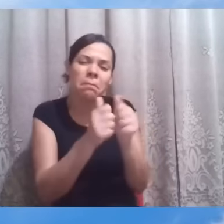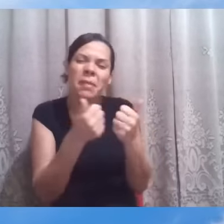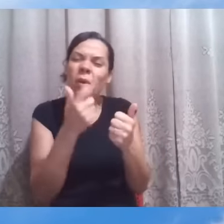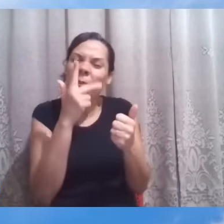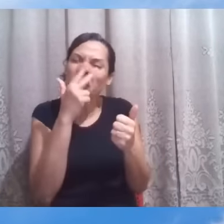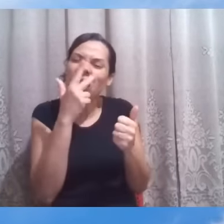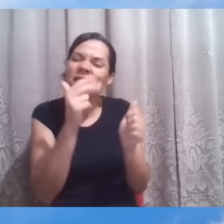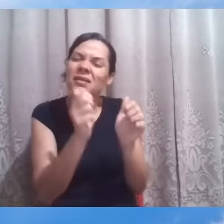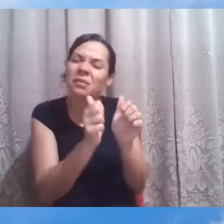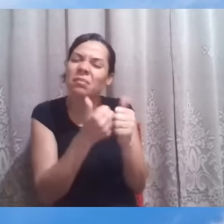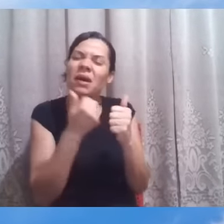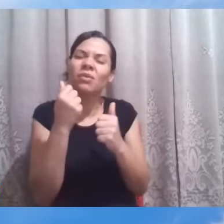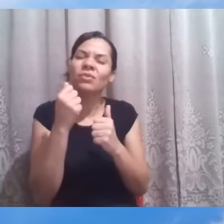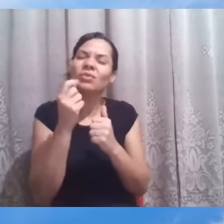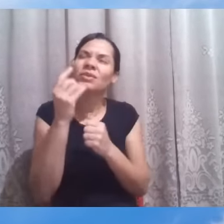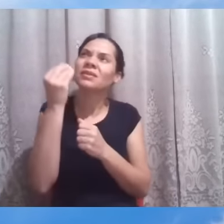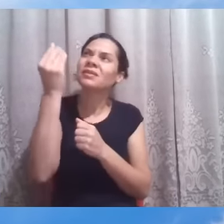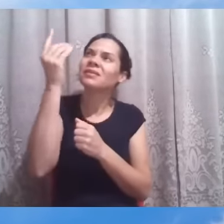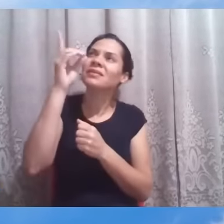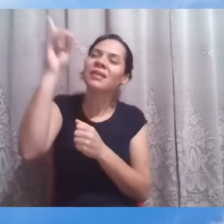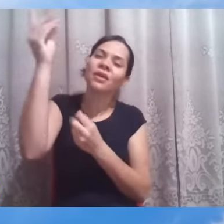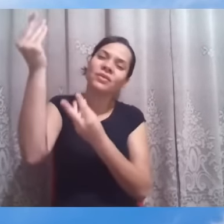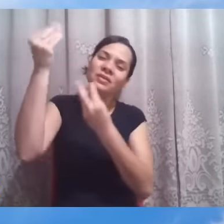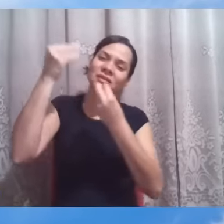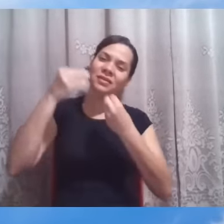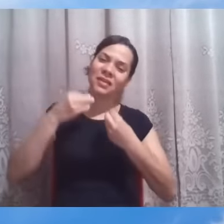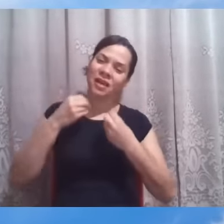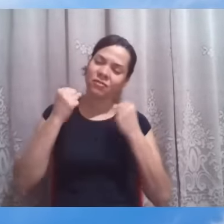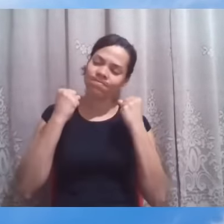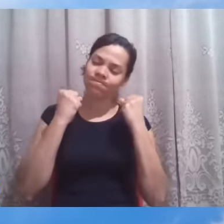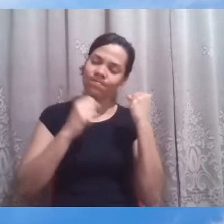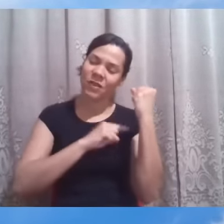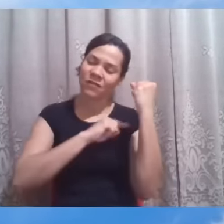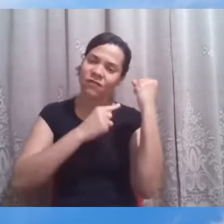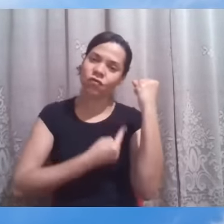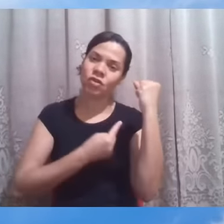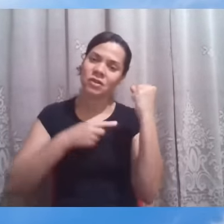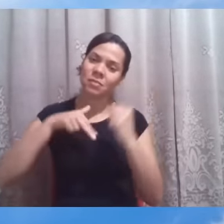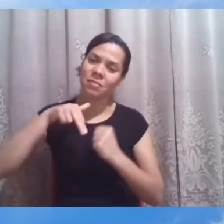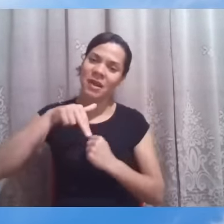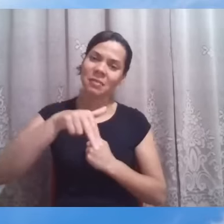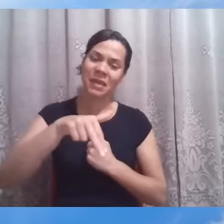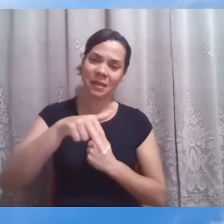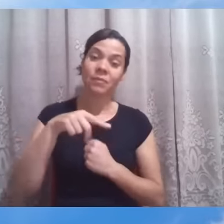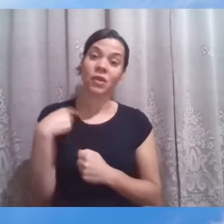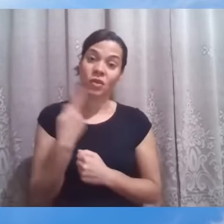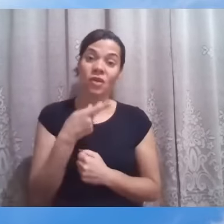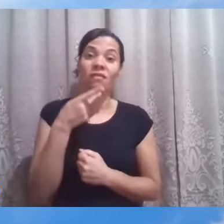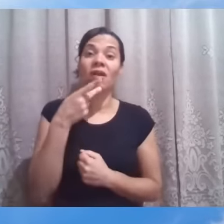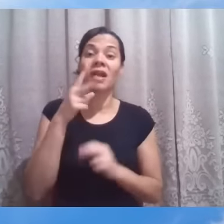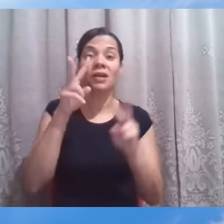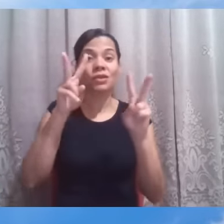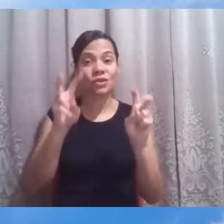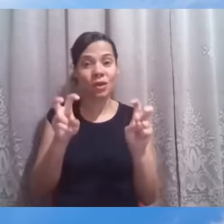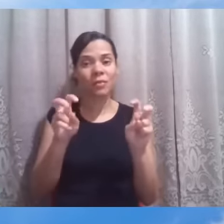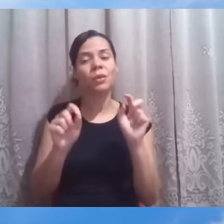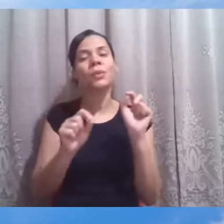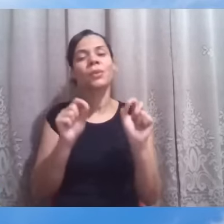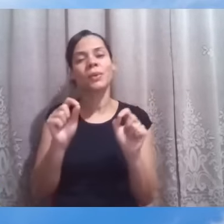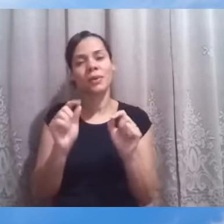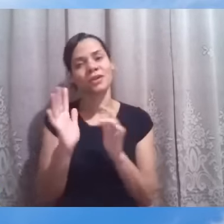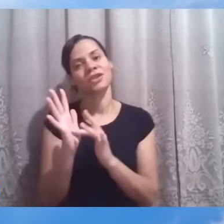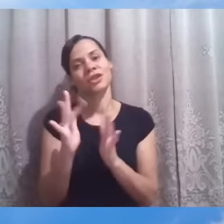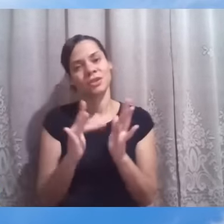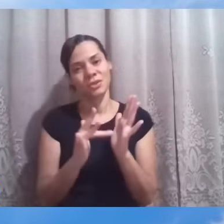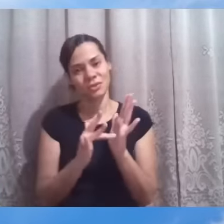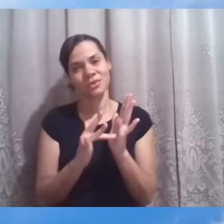o pão do céu, que nos sustenta as forças para a caminhada. Vamos falar, portanto, de Jesus, vamos falar